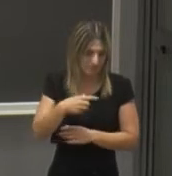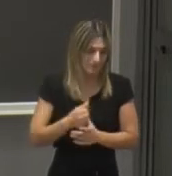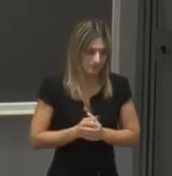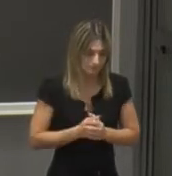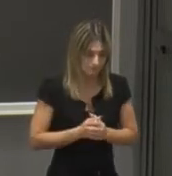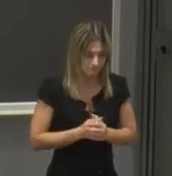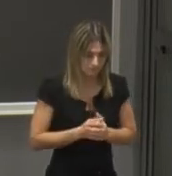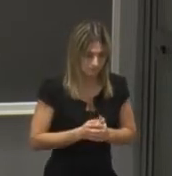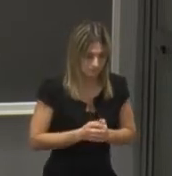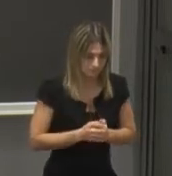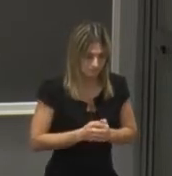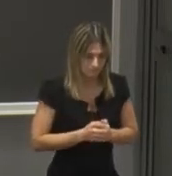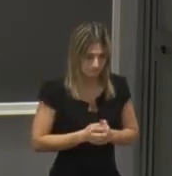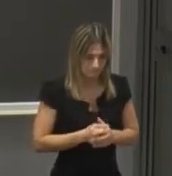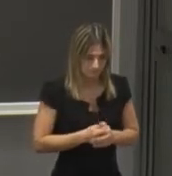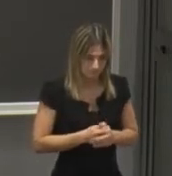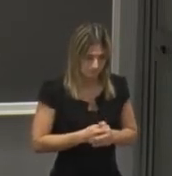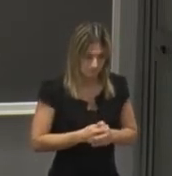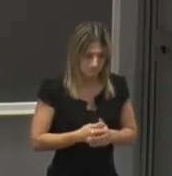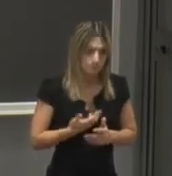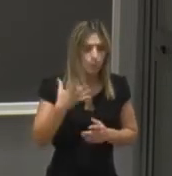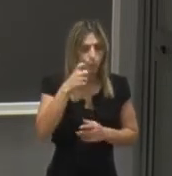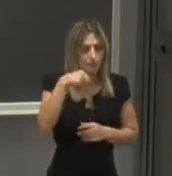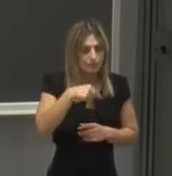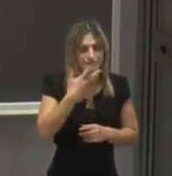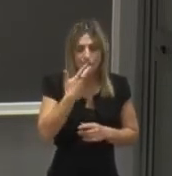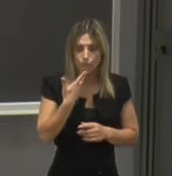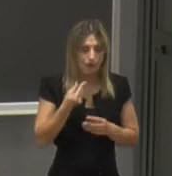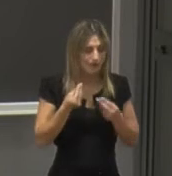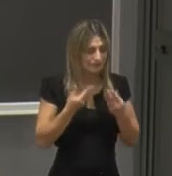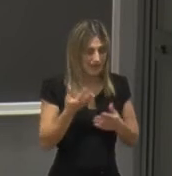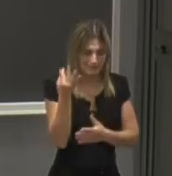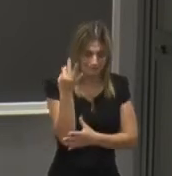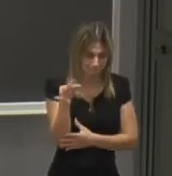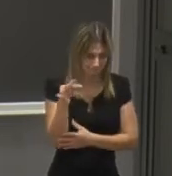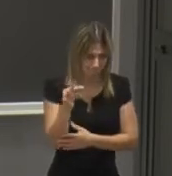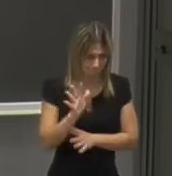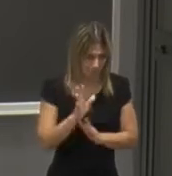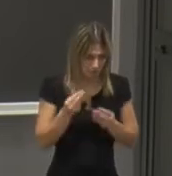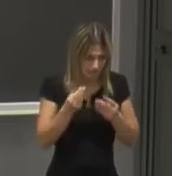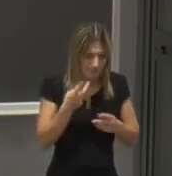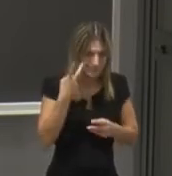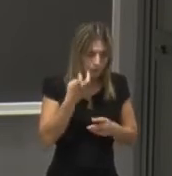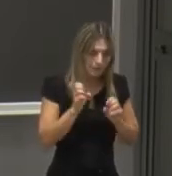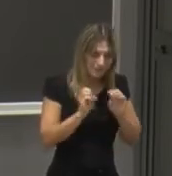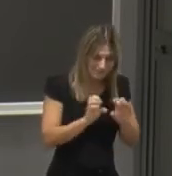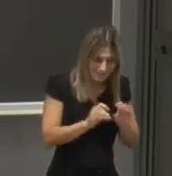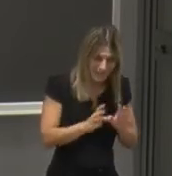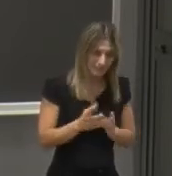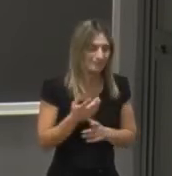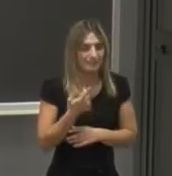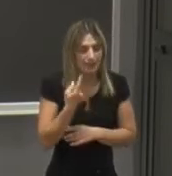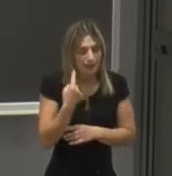che comunque punta all'eccellenza da un punto di vista della didattica e della ricerca quindi i